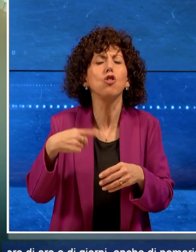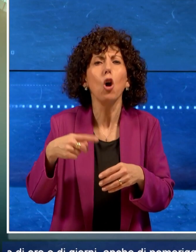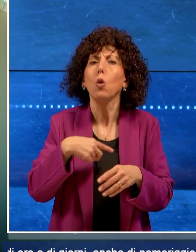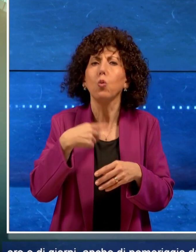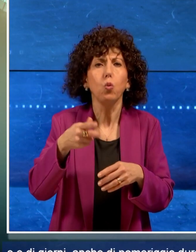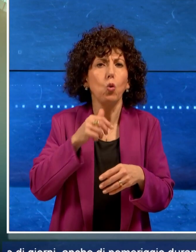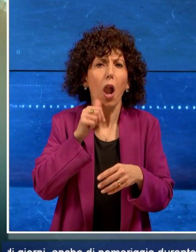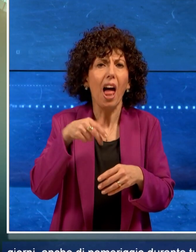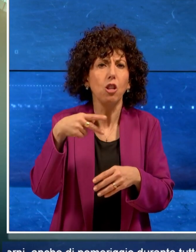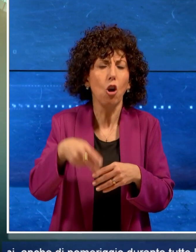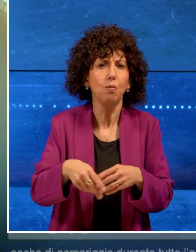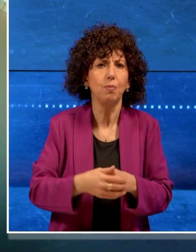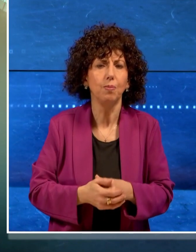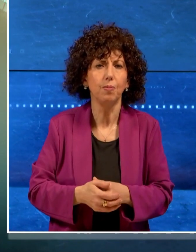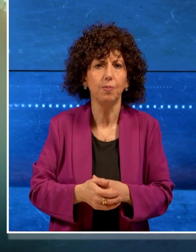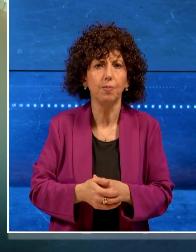l'anno.